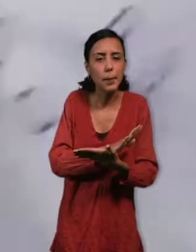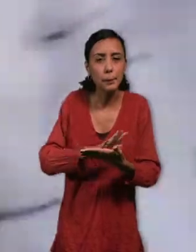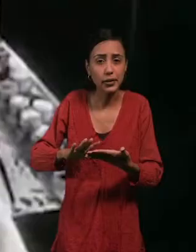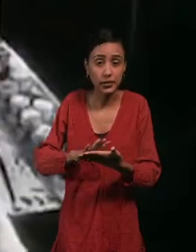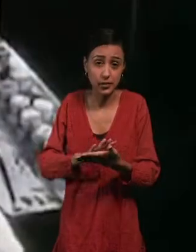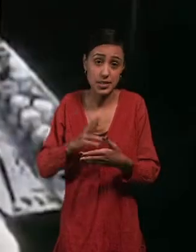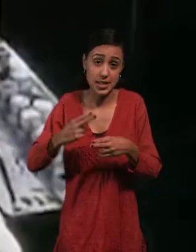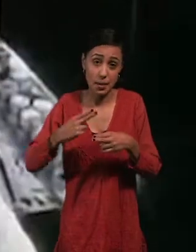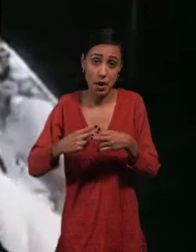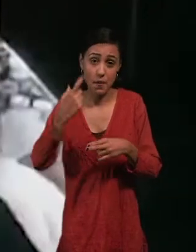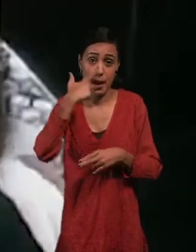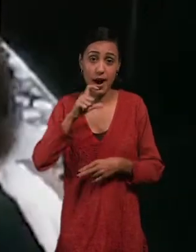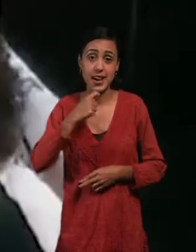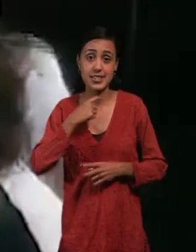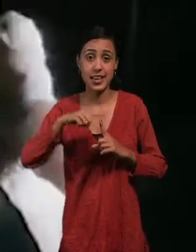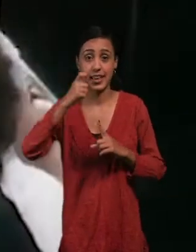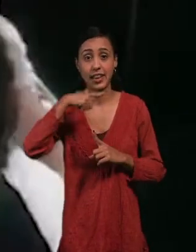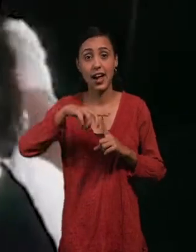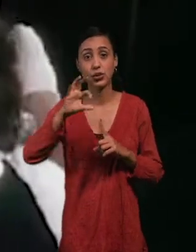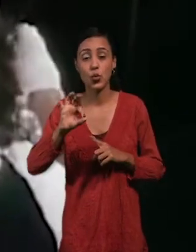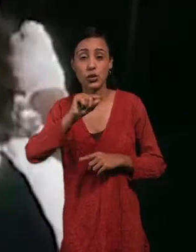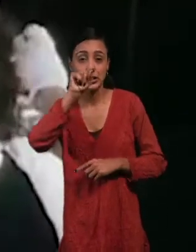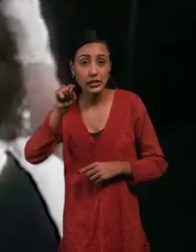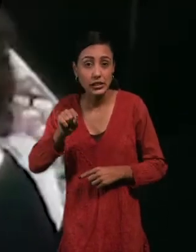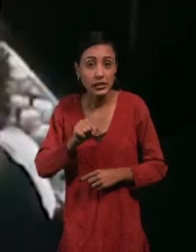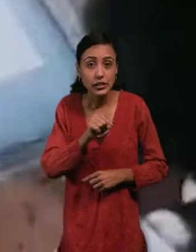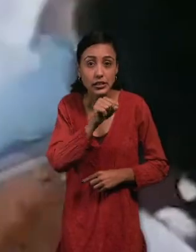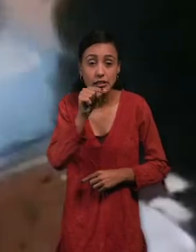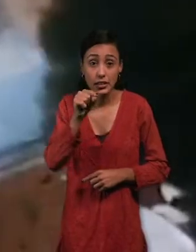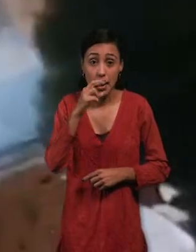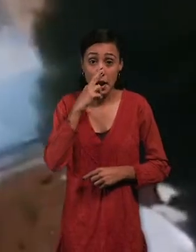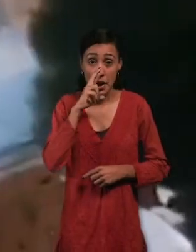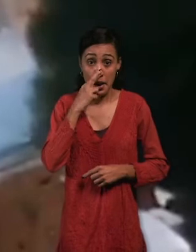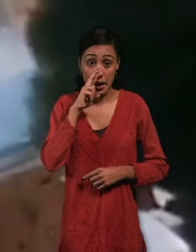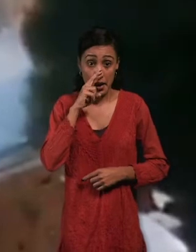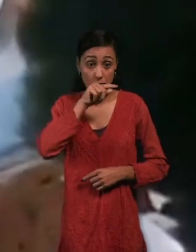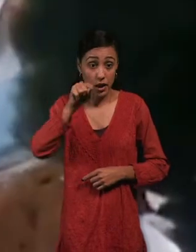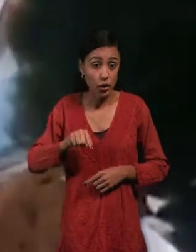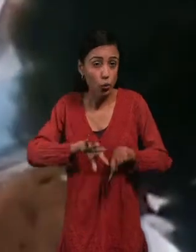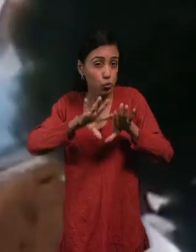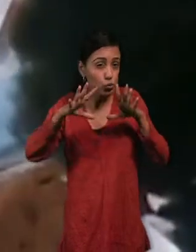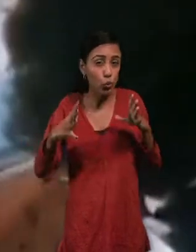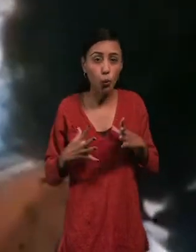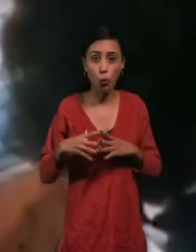acetatos. Se dibujaba a línea negra por la cara superior del acetato todo el contorno del personaje,